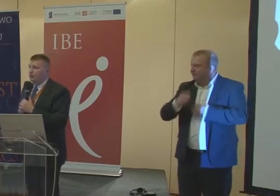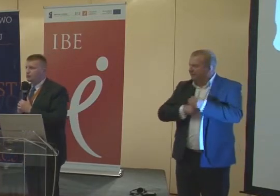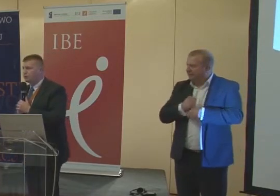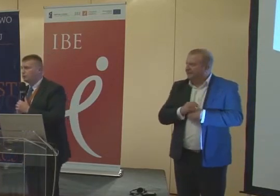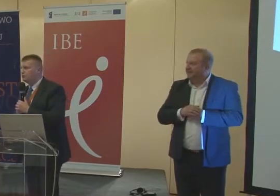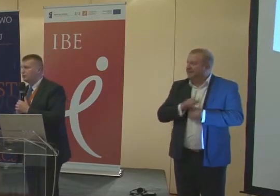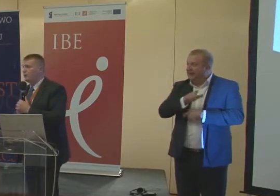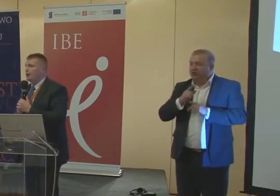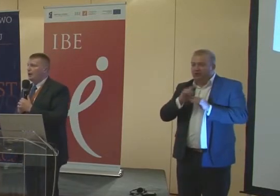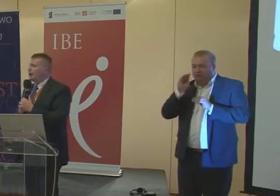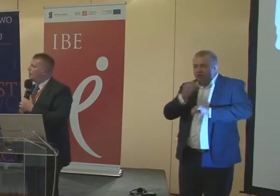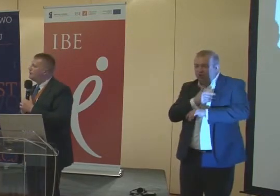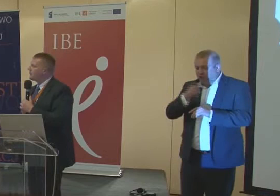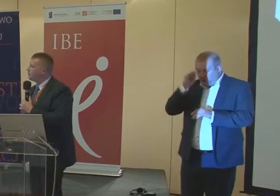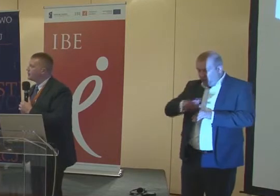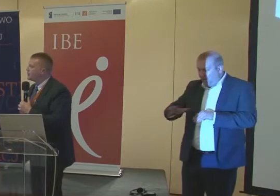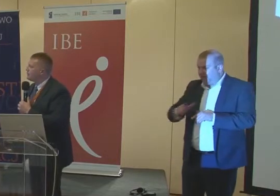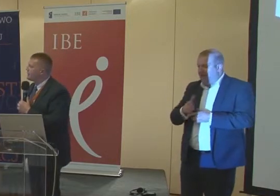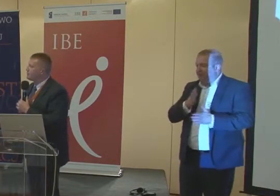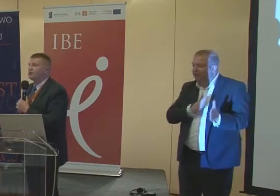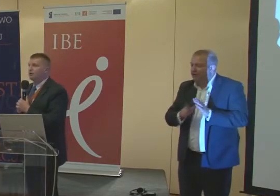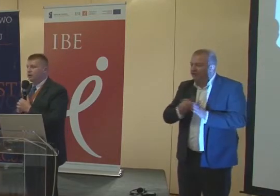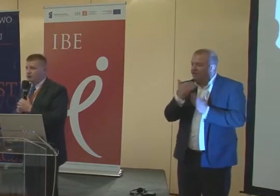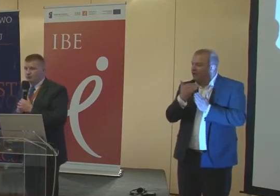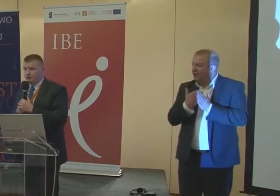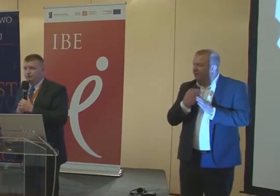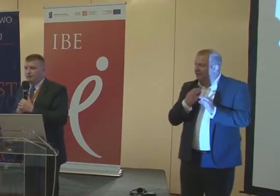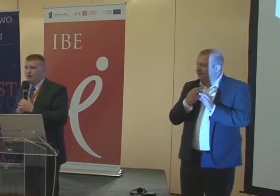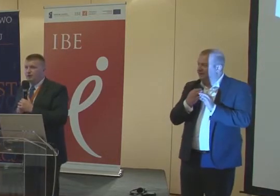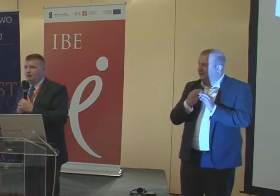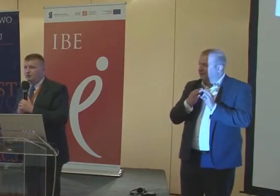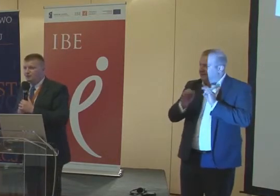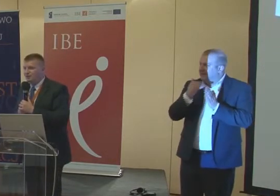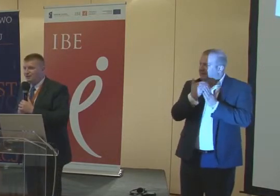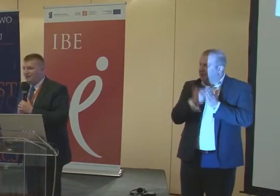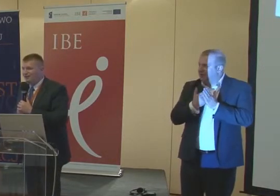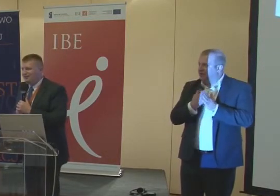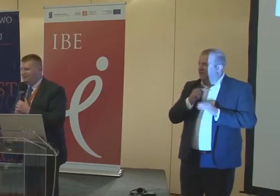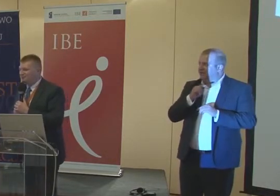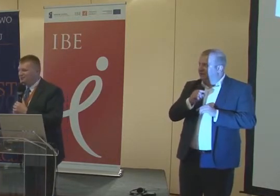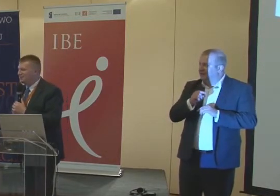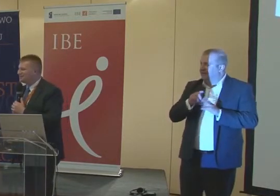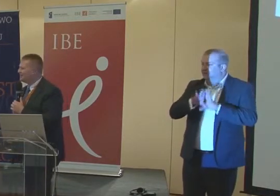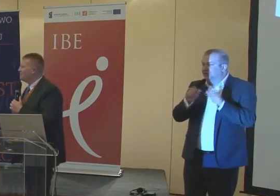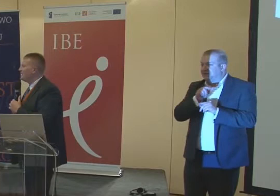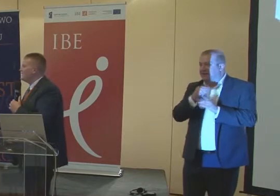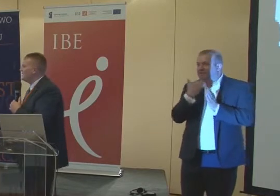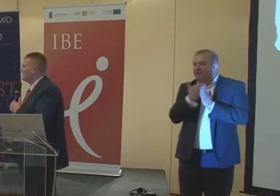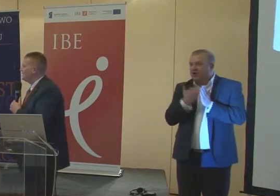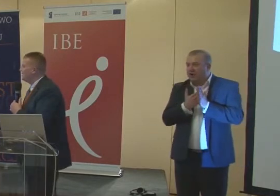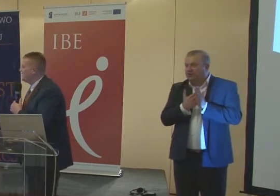uczniowie przygotowują w programach, edytorach tekstowych, żeby wszystkie te